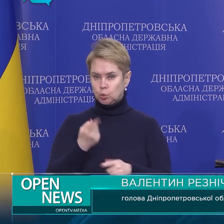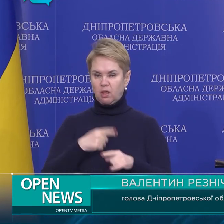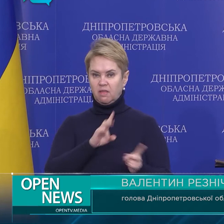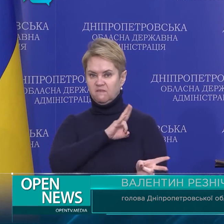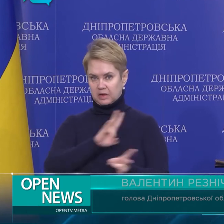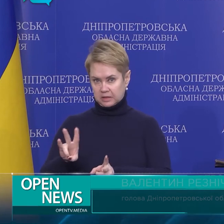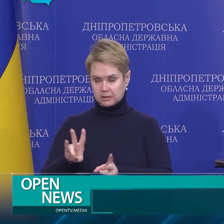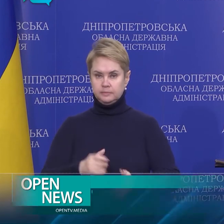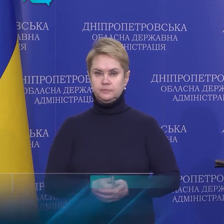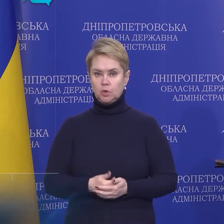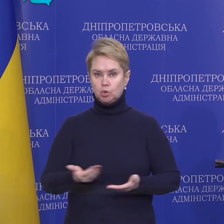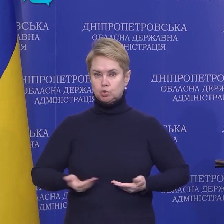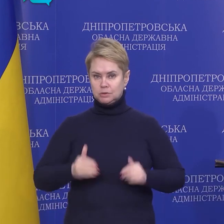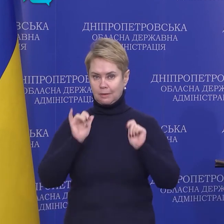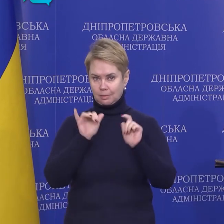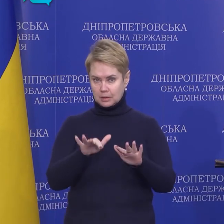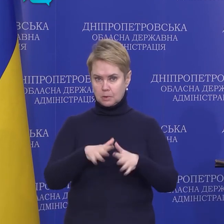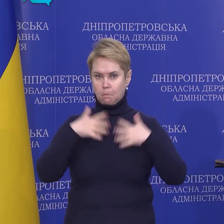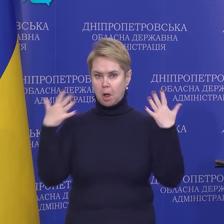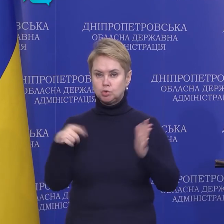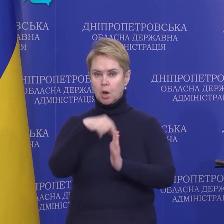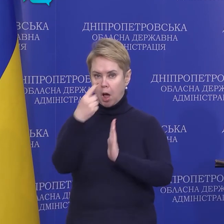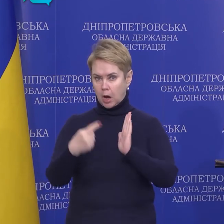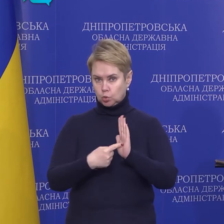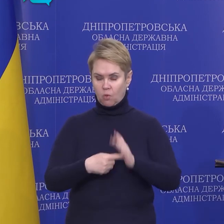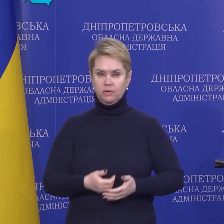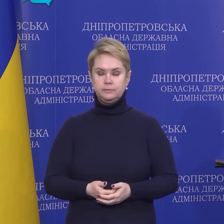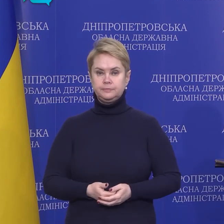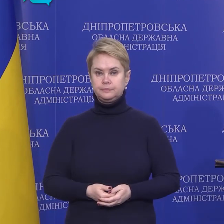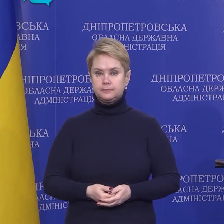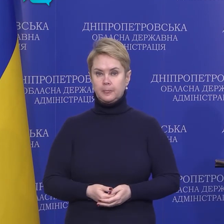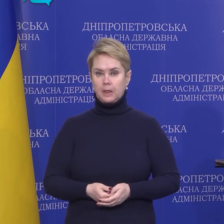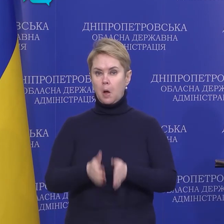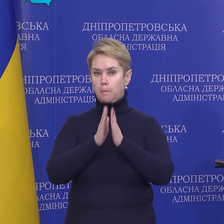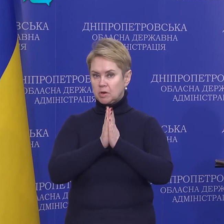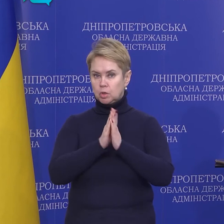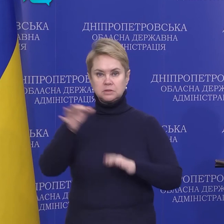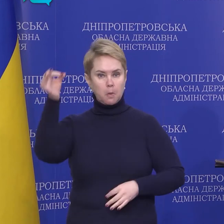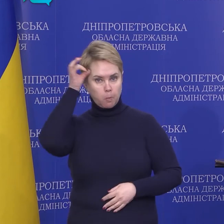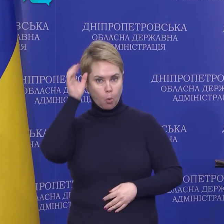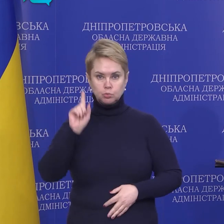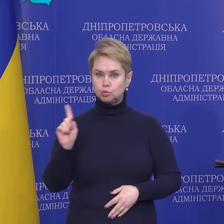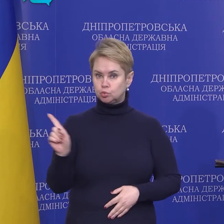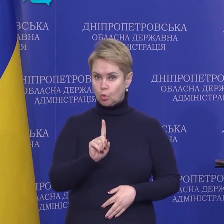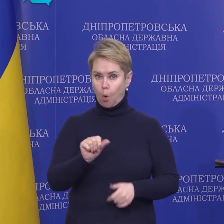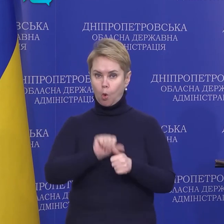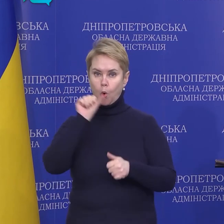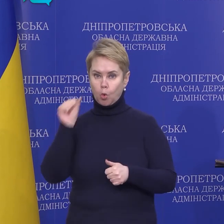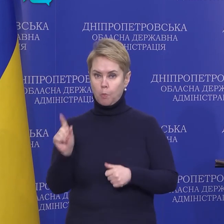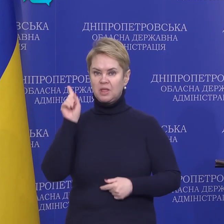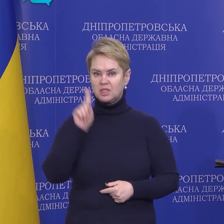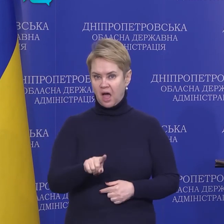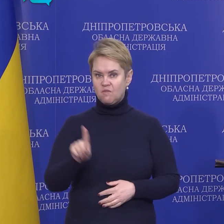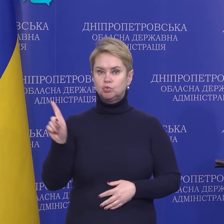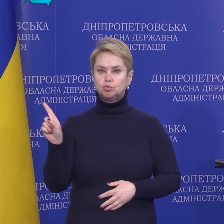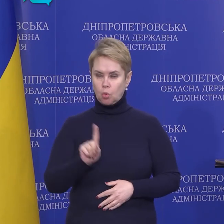це вредить жизнедеятельності больших городів. Пожалуйста, помніте, що кроме того,